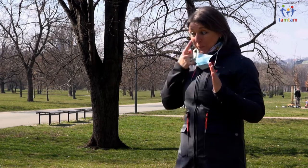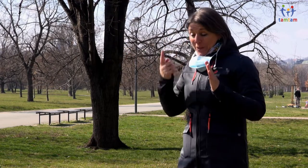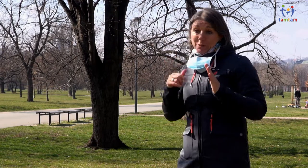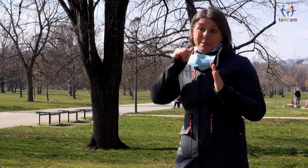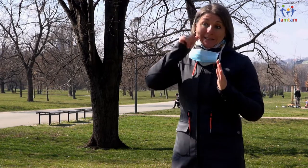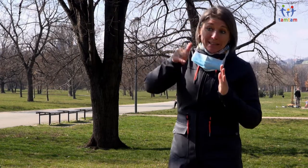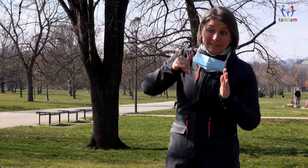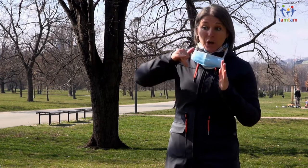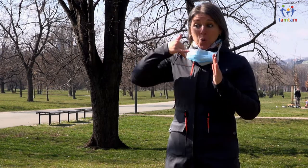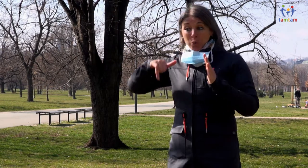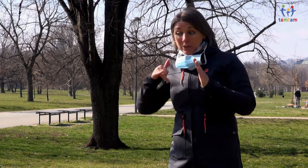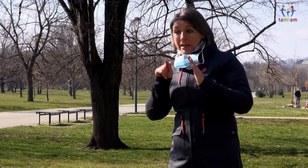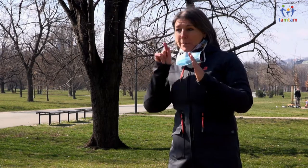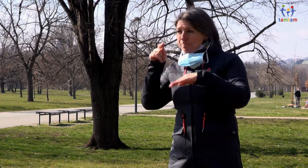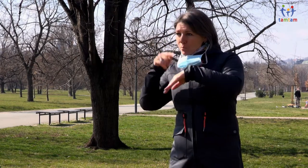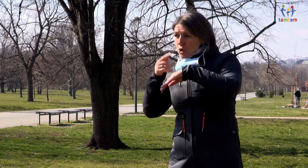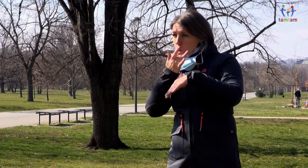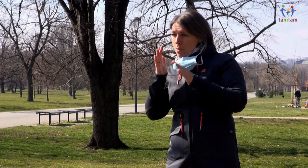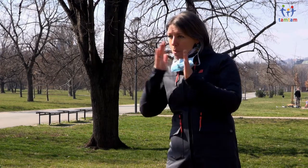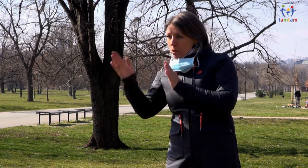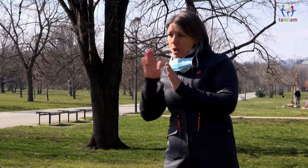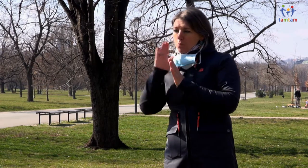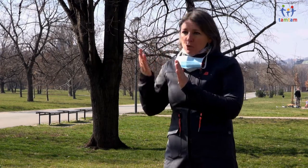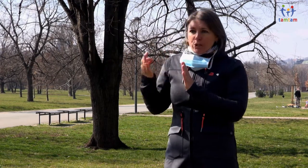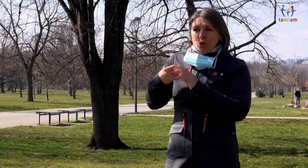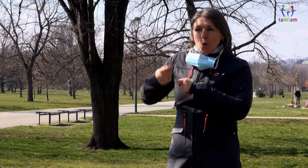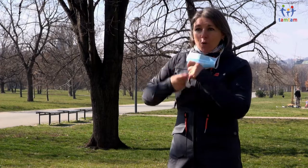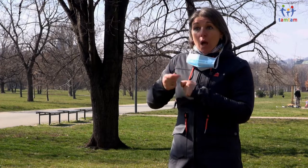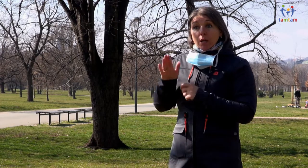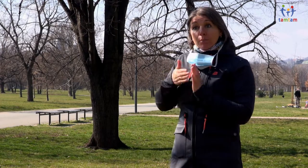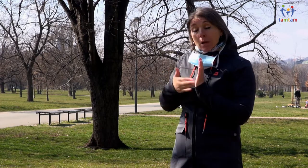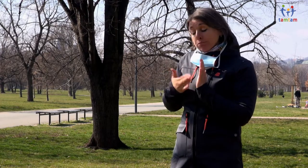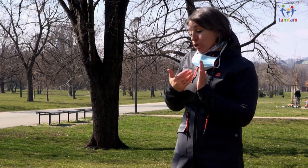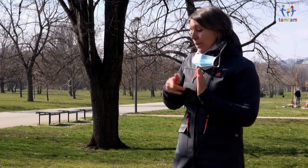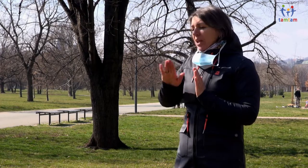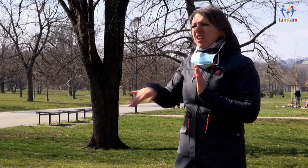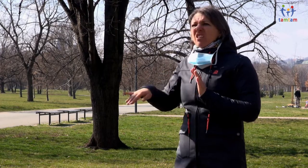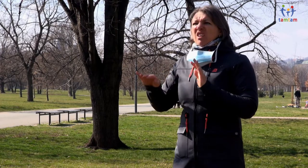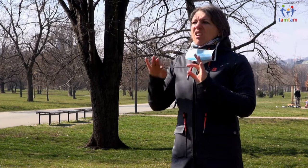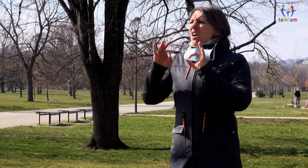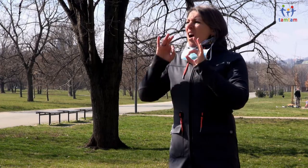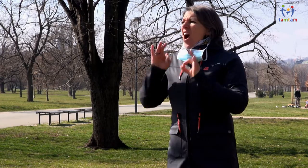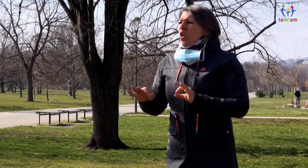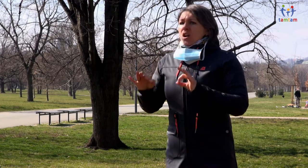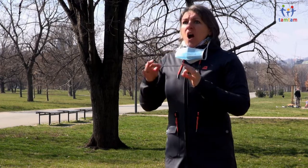budeme dělat. My to používáme pro děti, které třeba probíhají nějakou individuální krizí. Teď